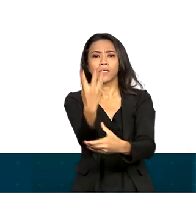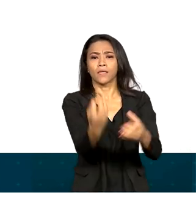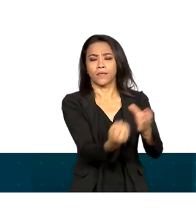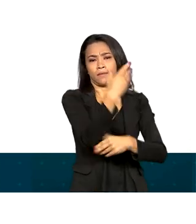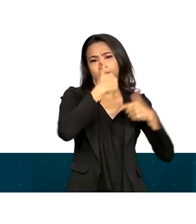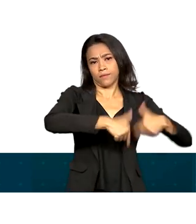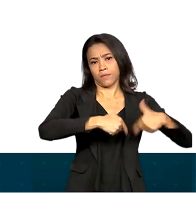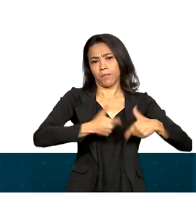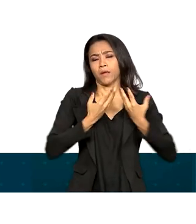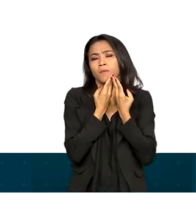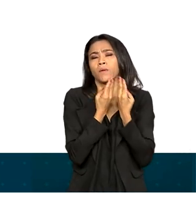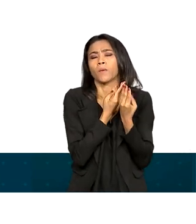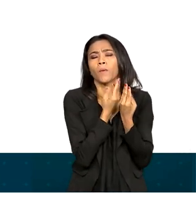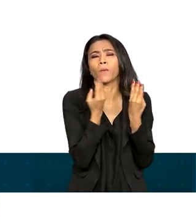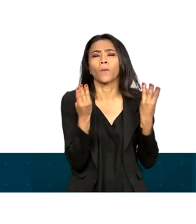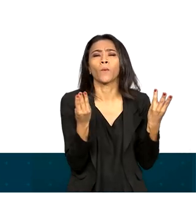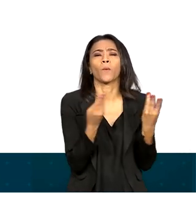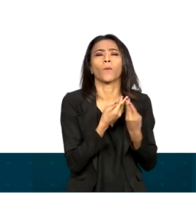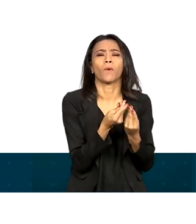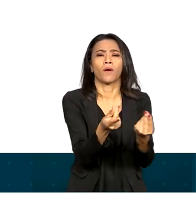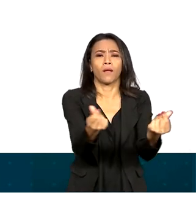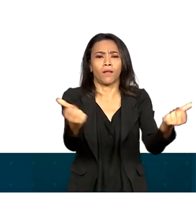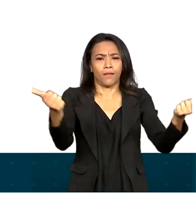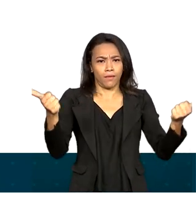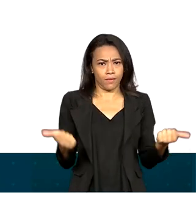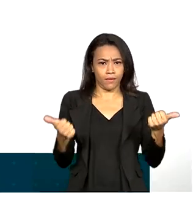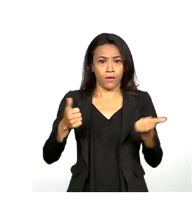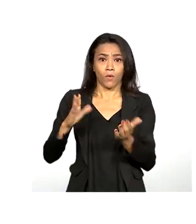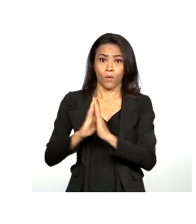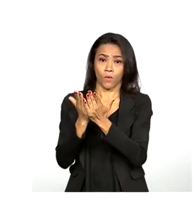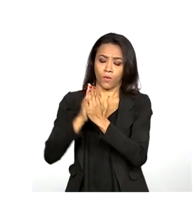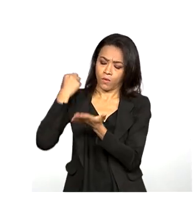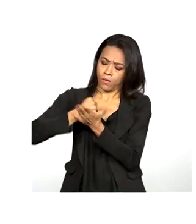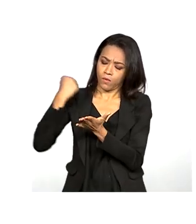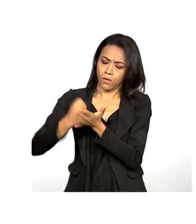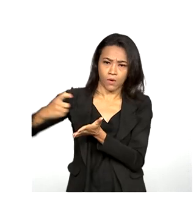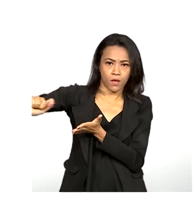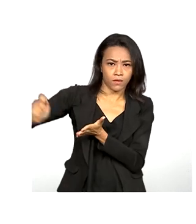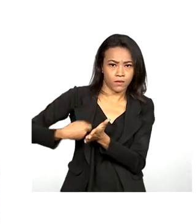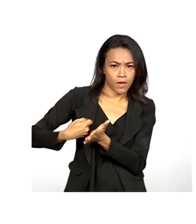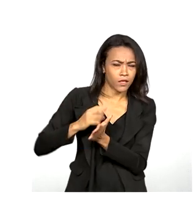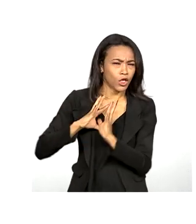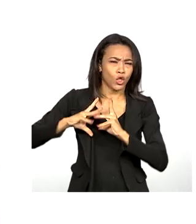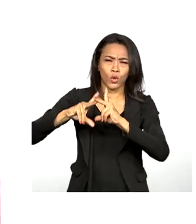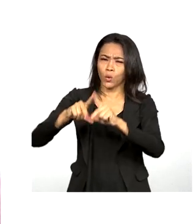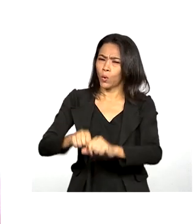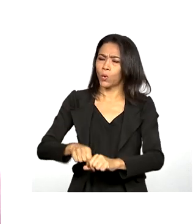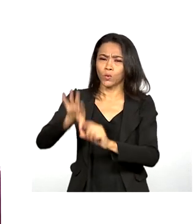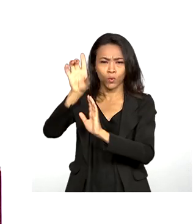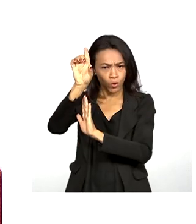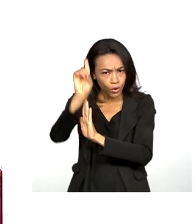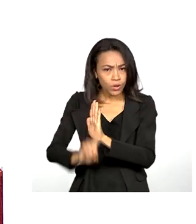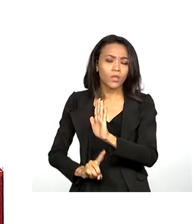qualidade, com carteira assinada e todas as garantias que o trabalhador deve ter.